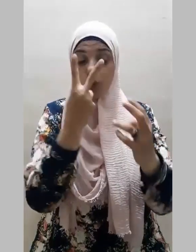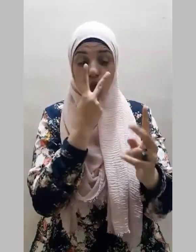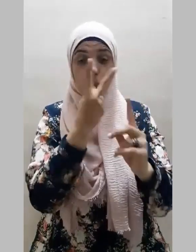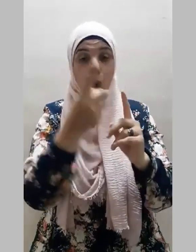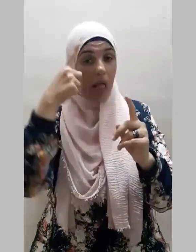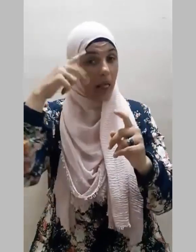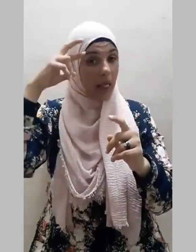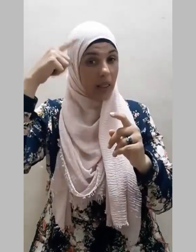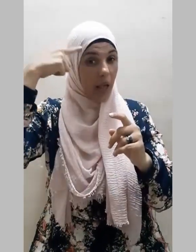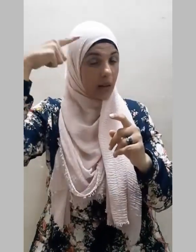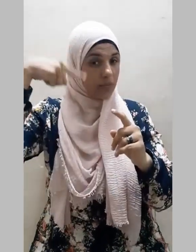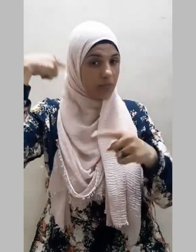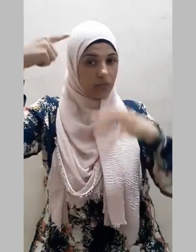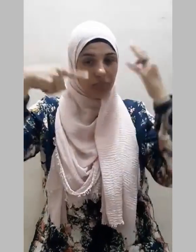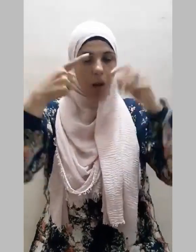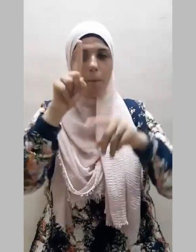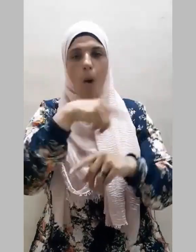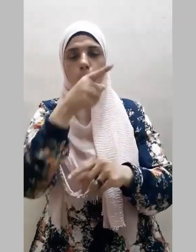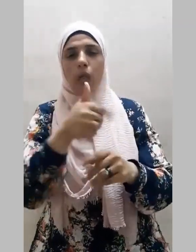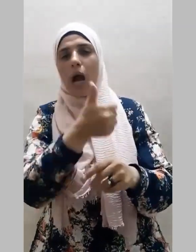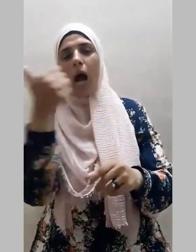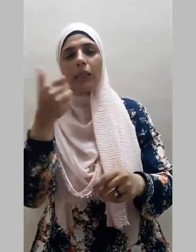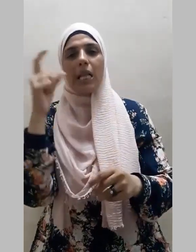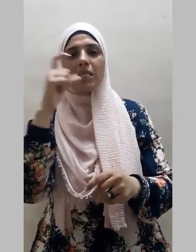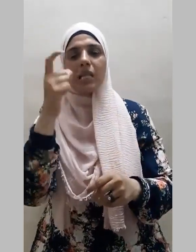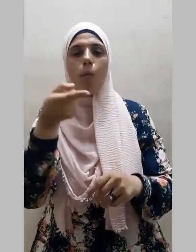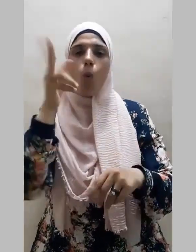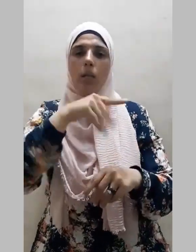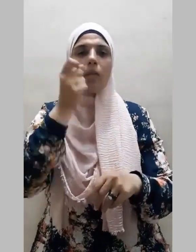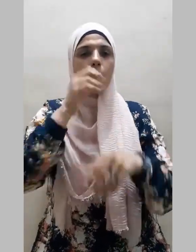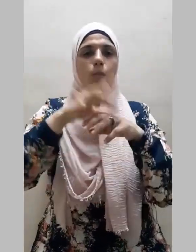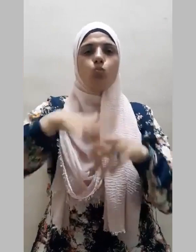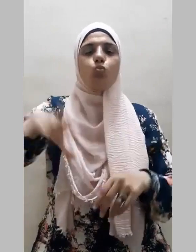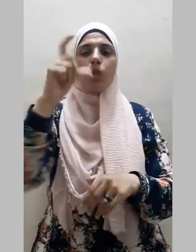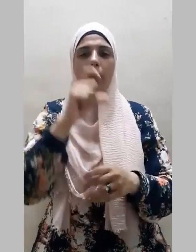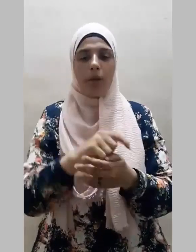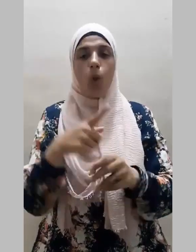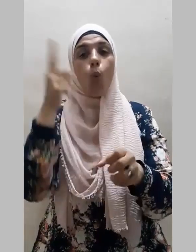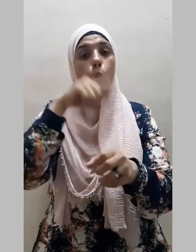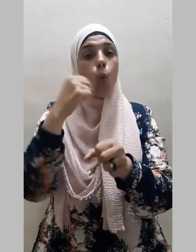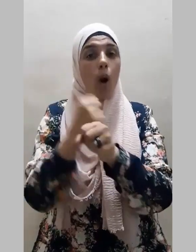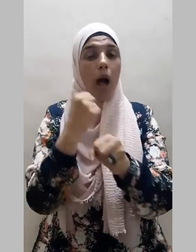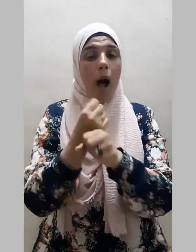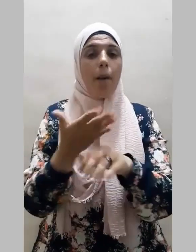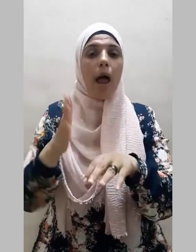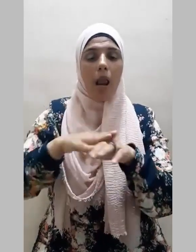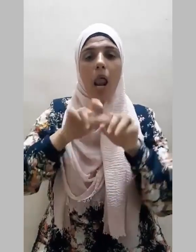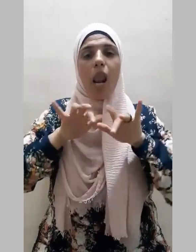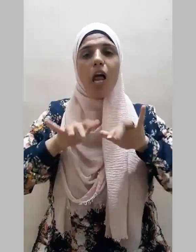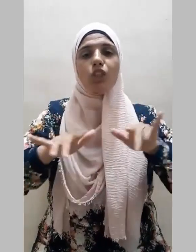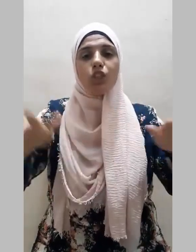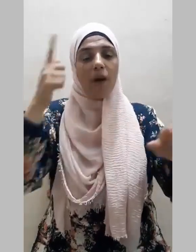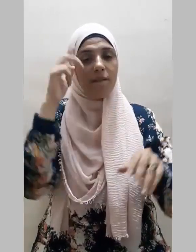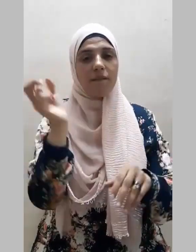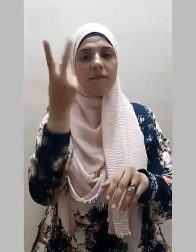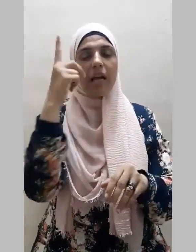المغلوطة عن الإسلام والمسلمين والعمل على نشر الفكر الإسلامي